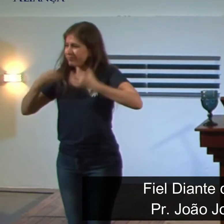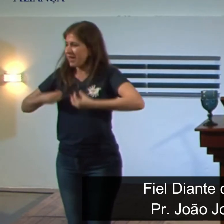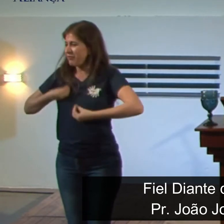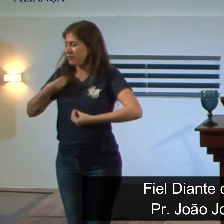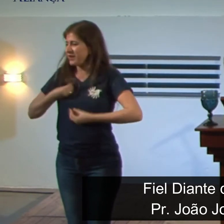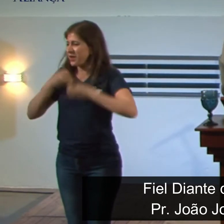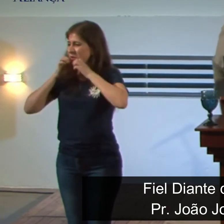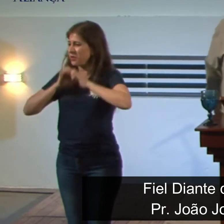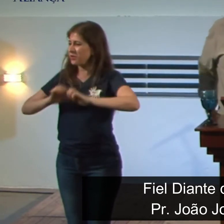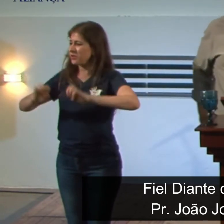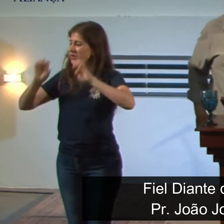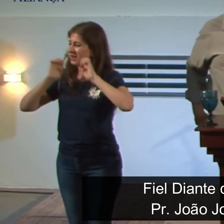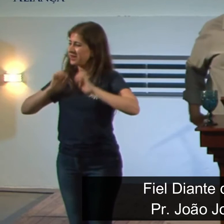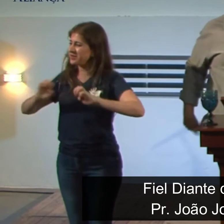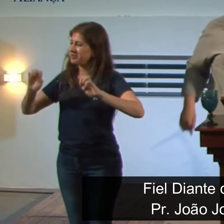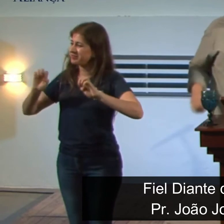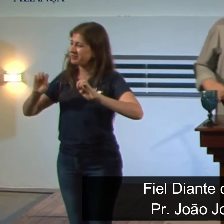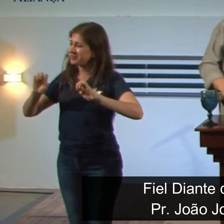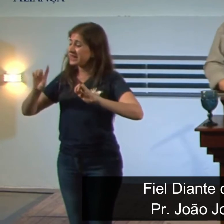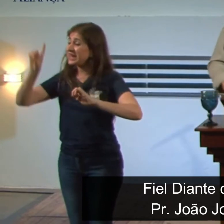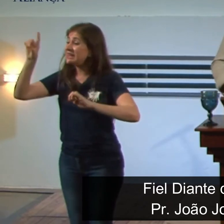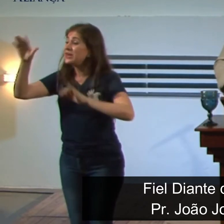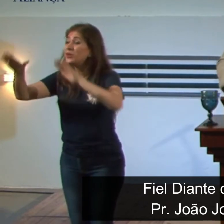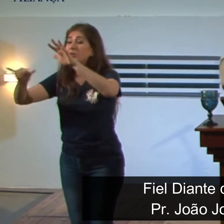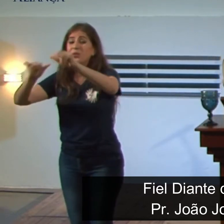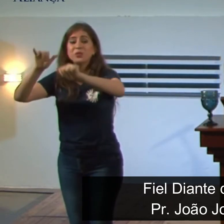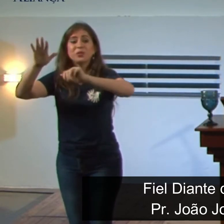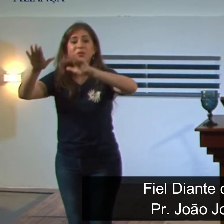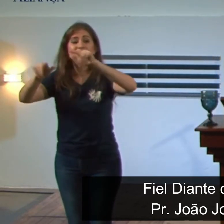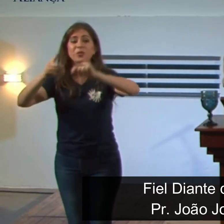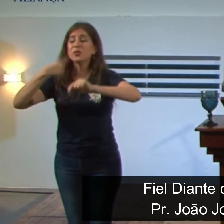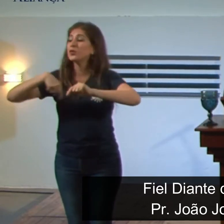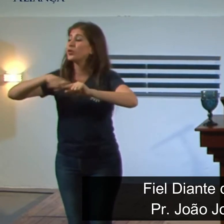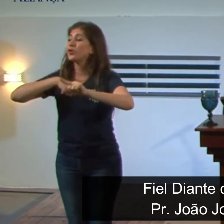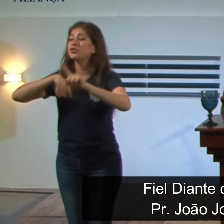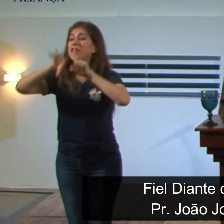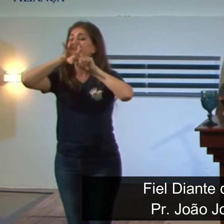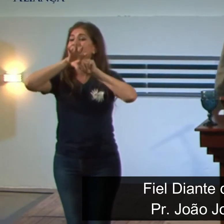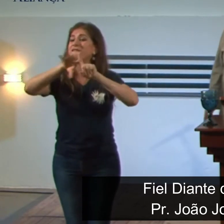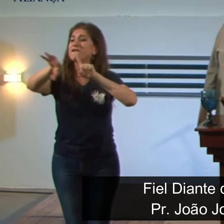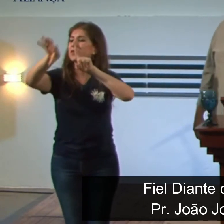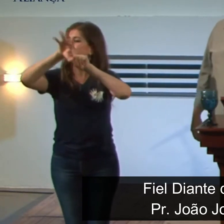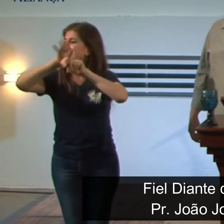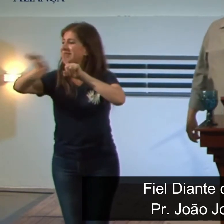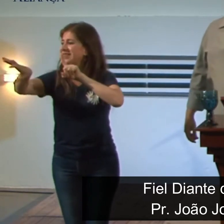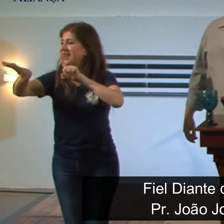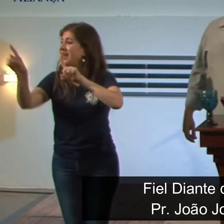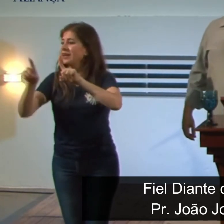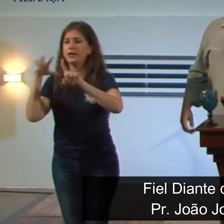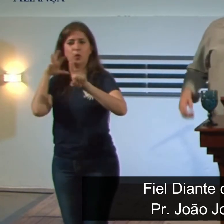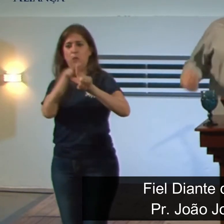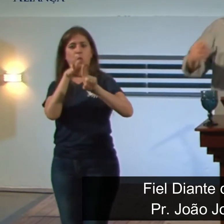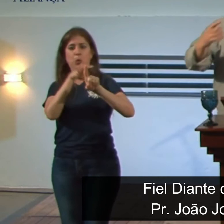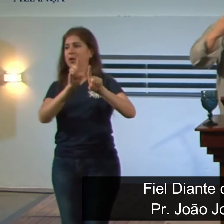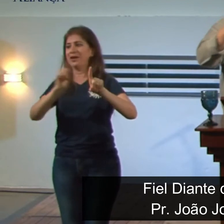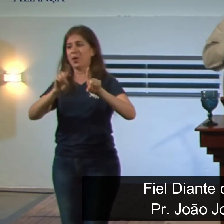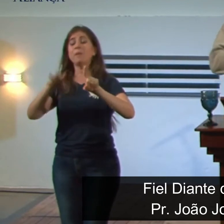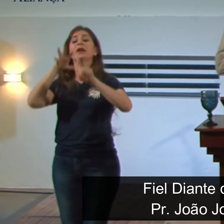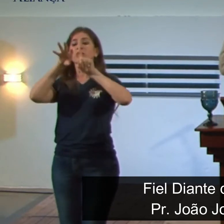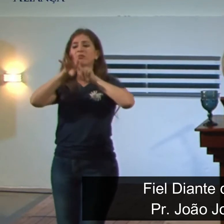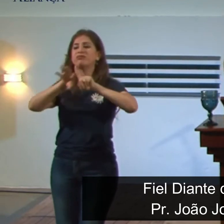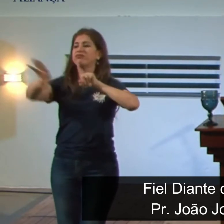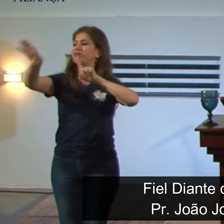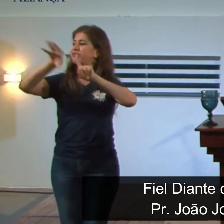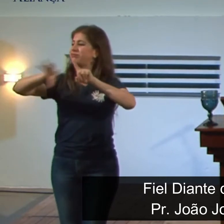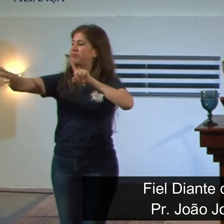Deus nos chamou para influenciar não para sermos influenciados eu te digo uma coisa